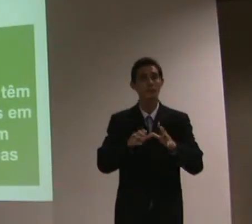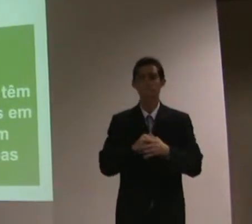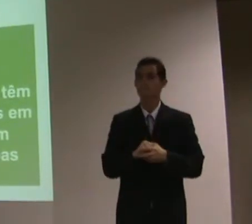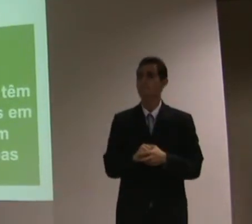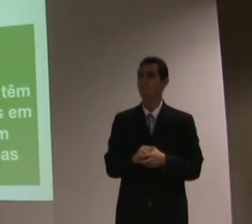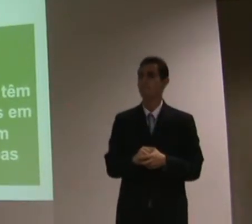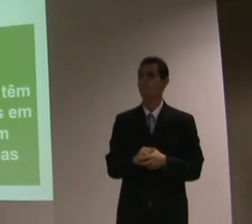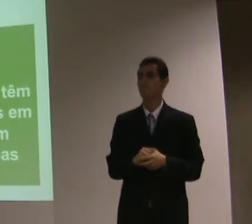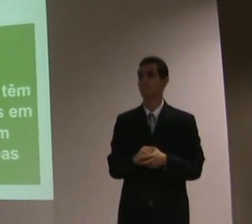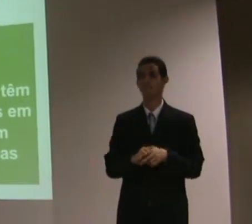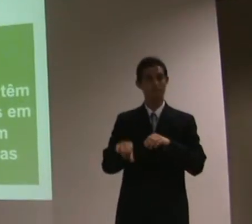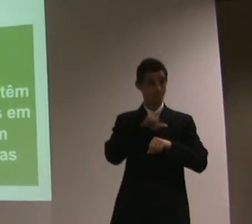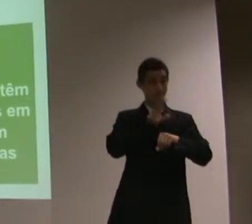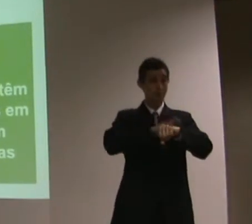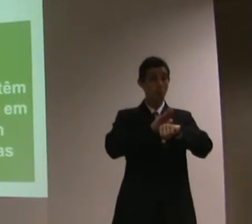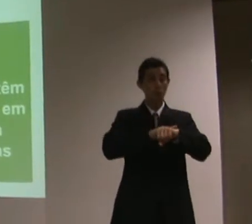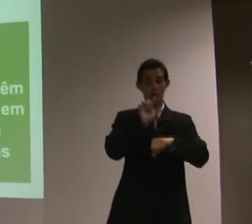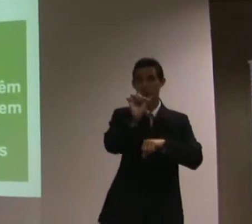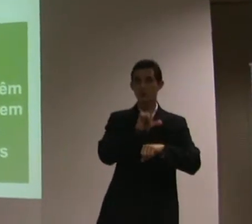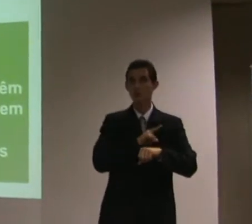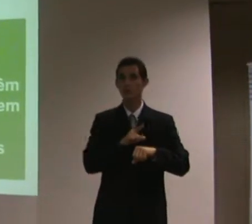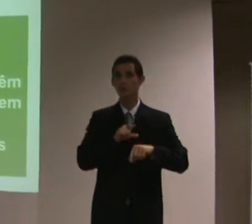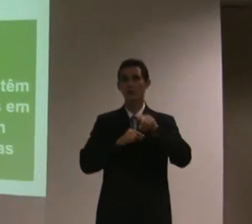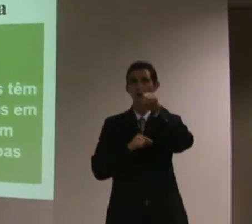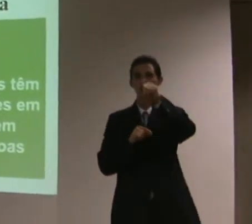Vai chegar um momento em que aquele trabalhador com deficiência